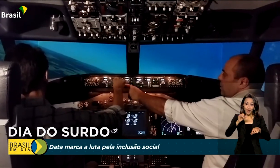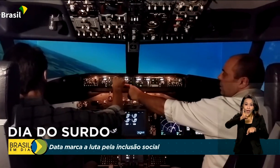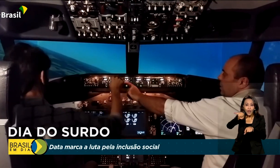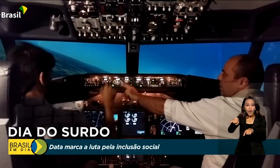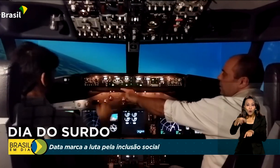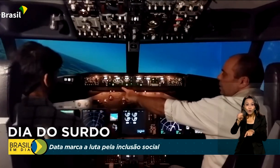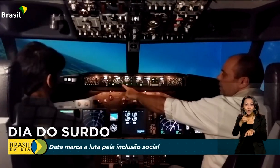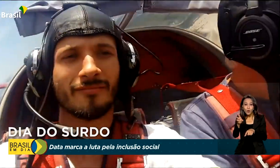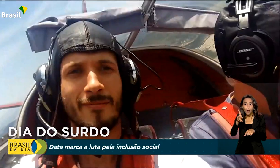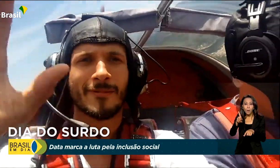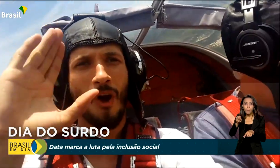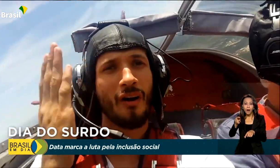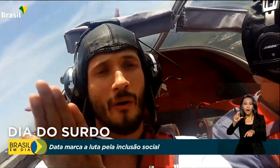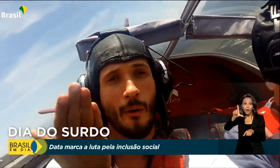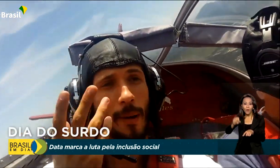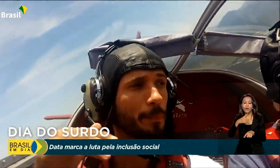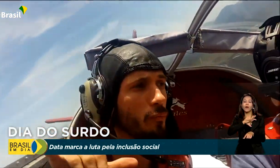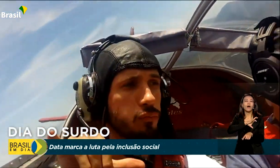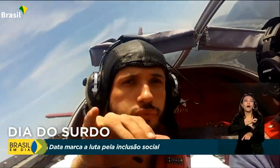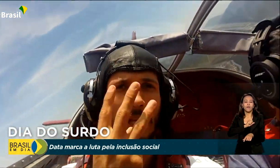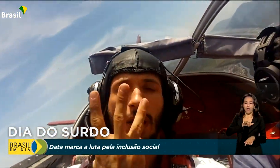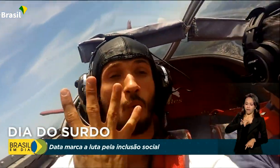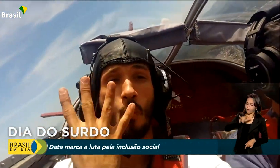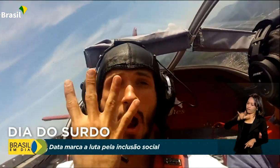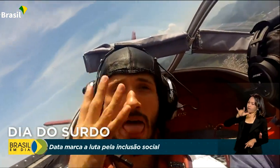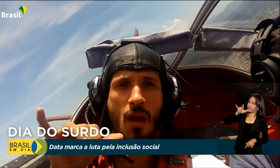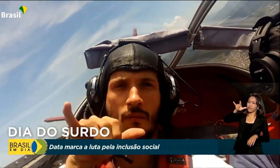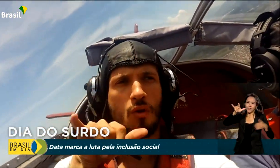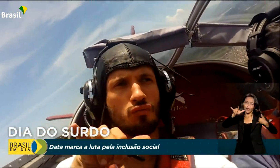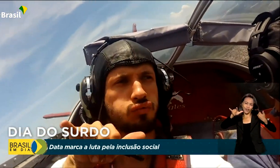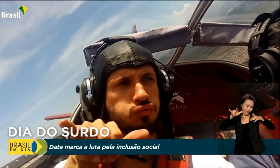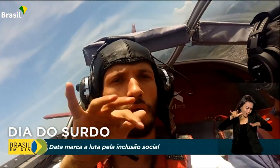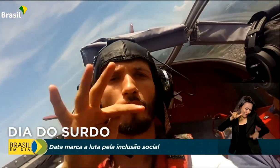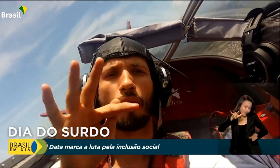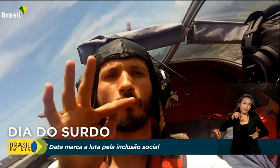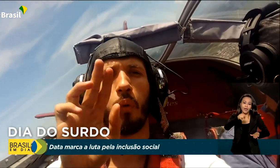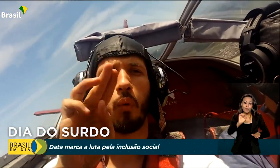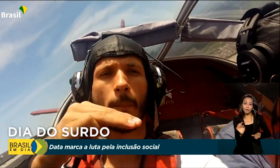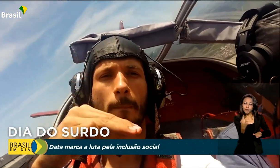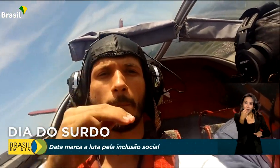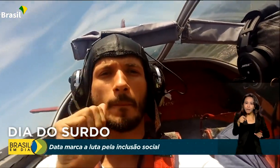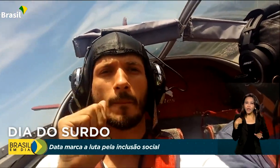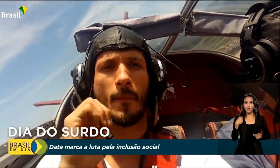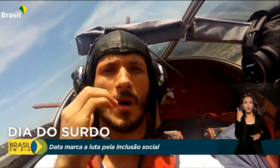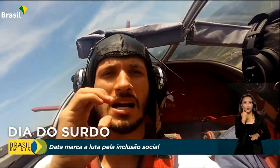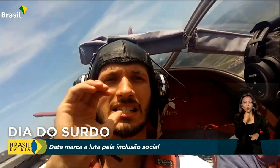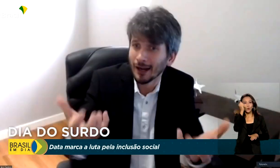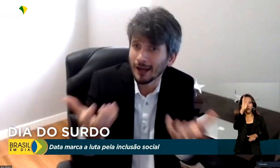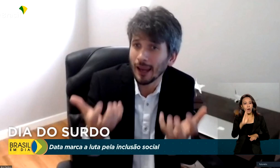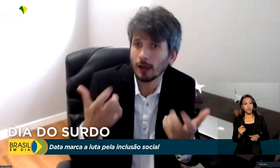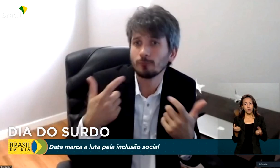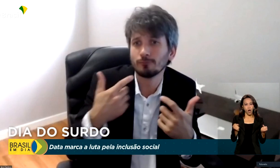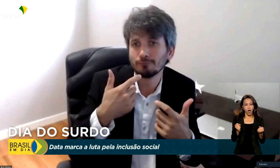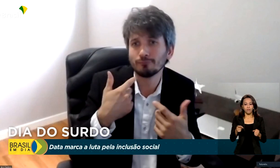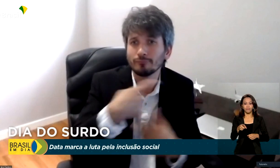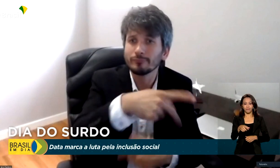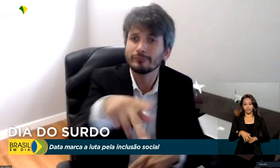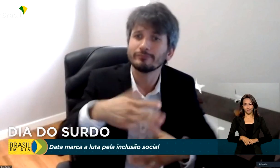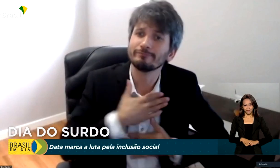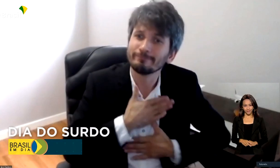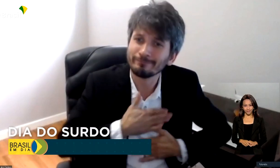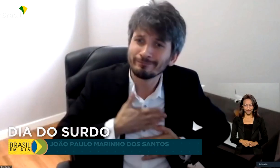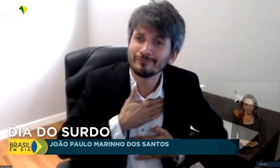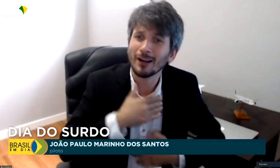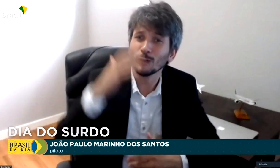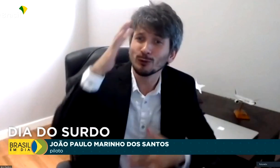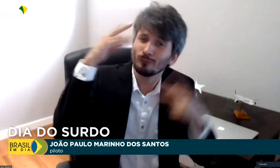Paulo, Apaixonado por aviões desde a infância, ele foi o primeiro piloto surdo do Brasil. Quero que, através da